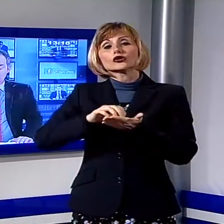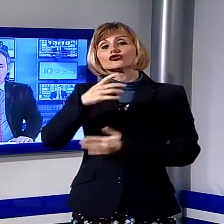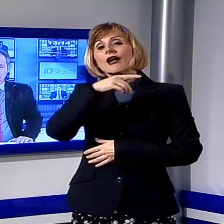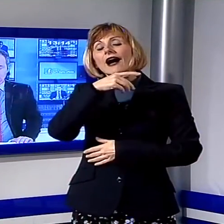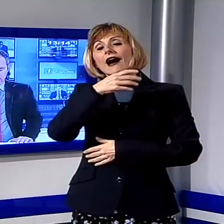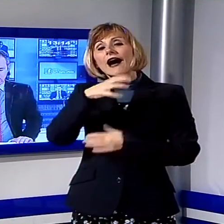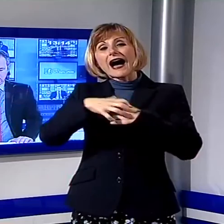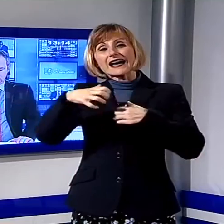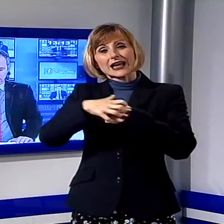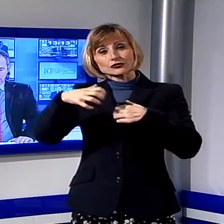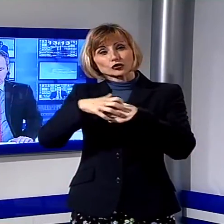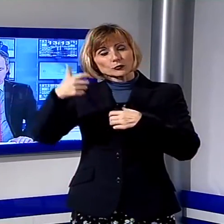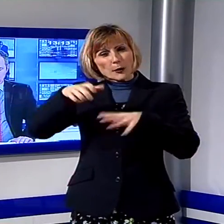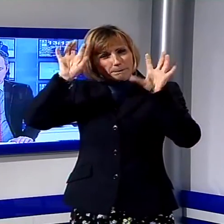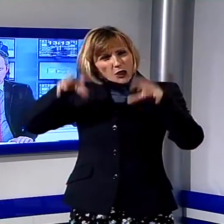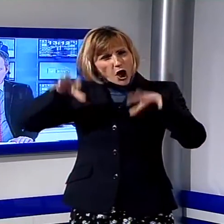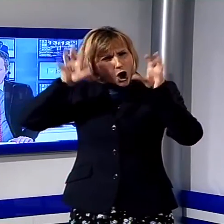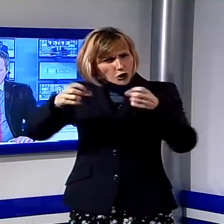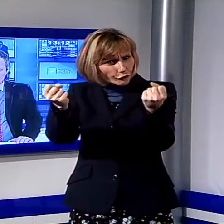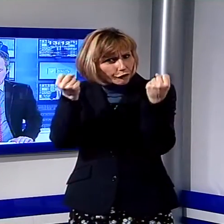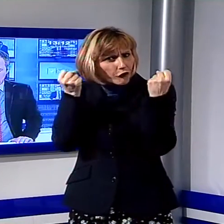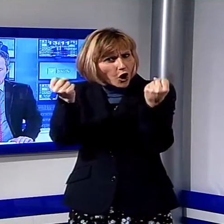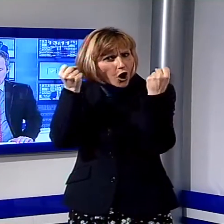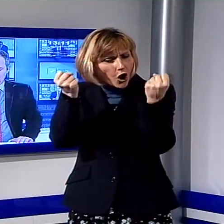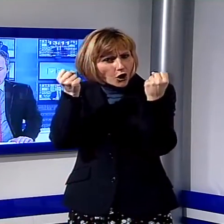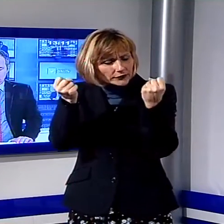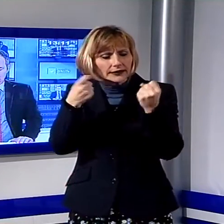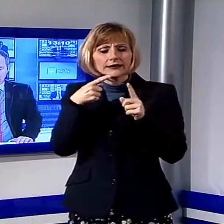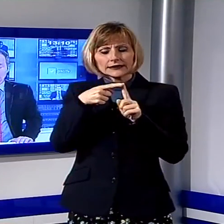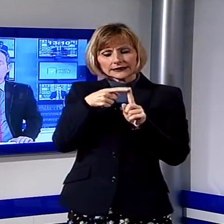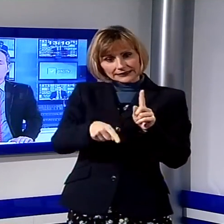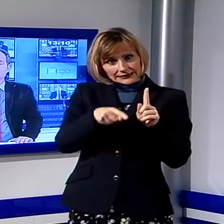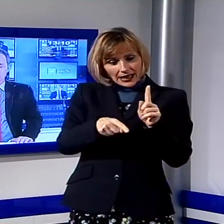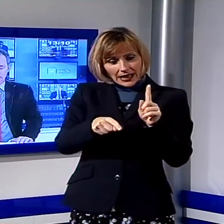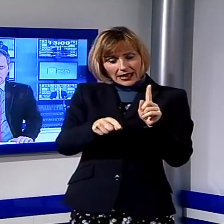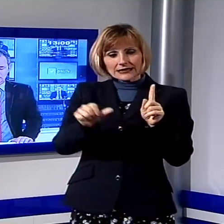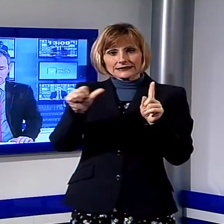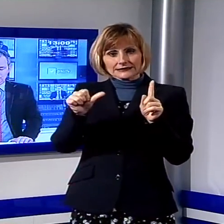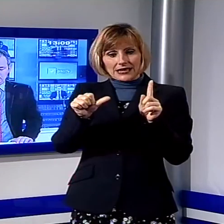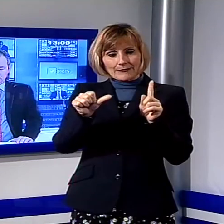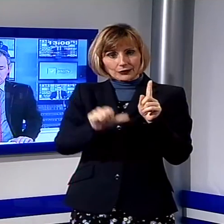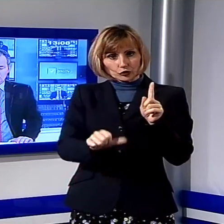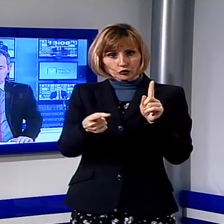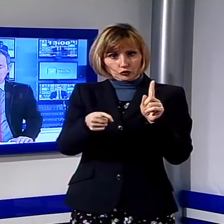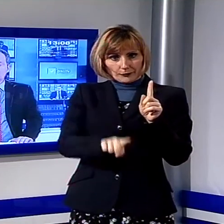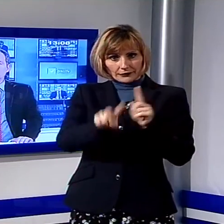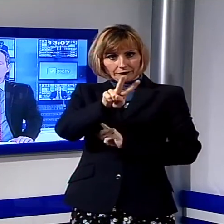e rischio idraulico sul reticolo minore valido dalle 20 di sabato 27 febbraio alla mezzanotte ed in